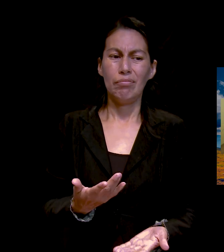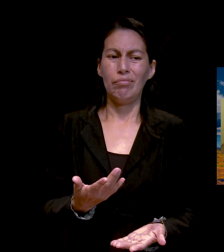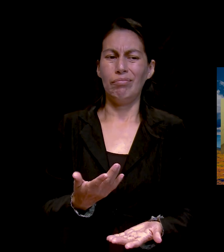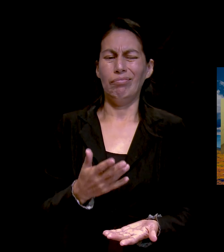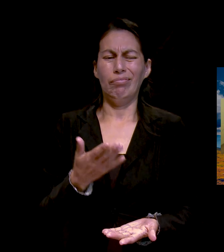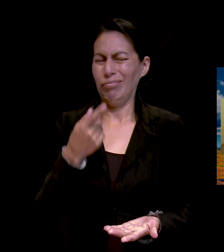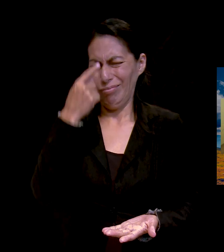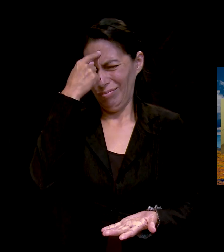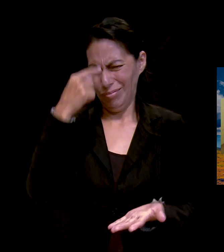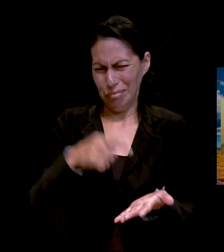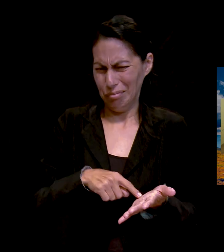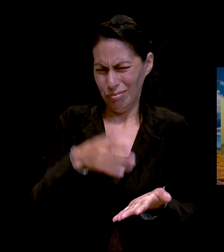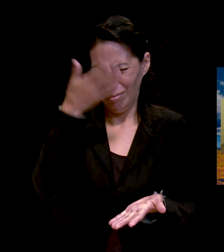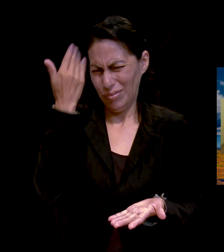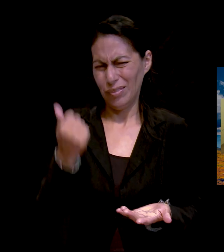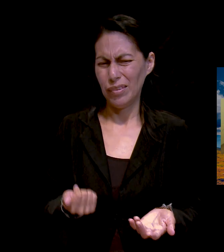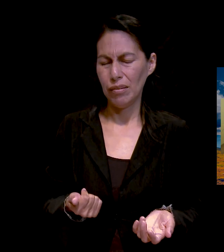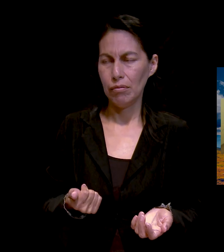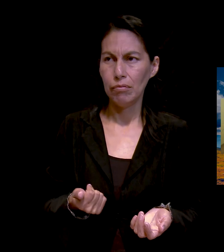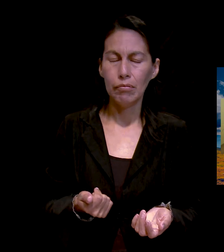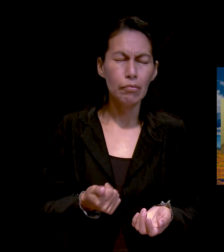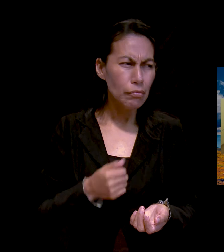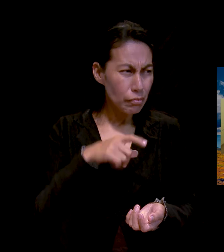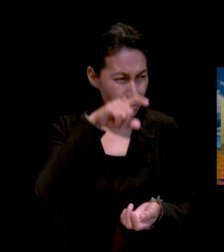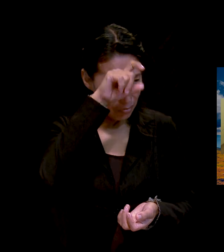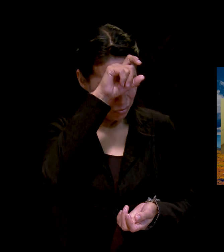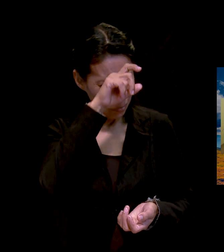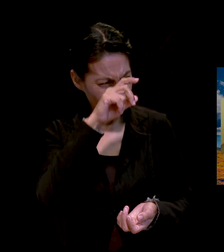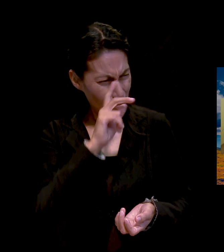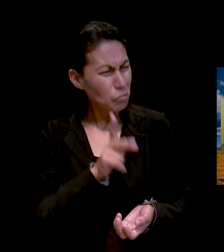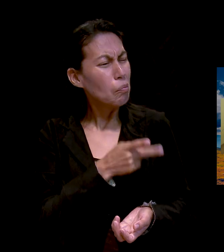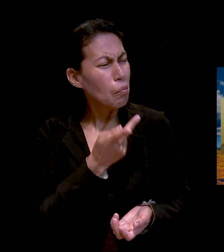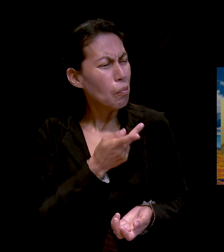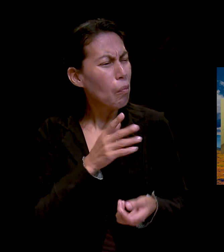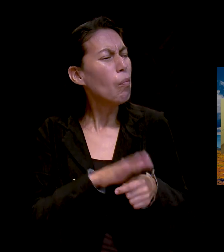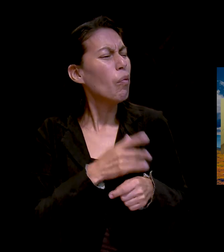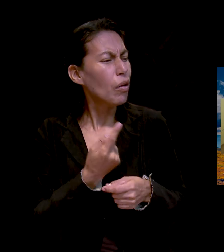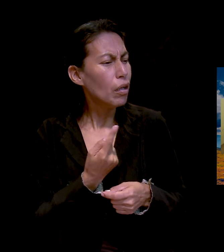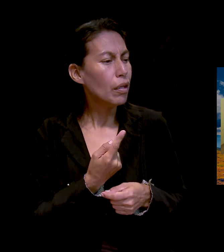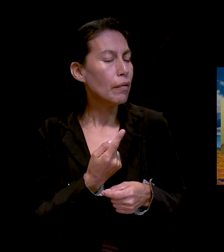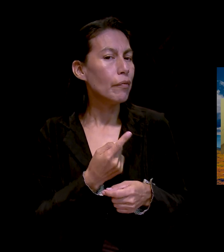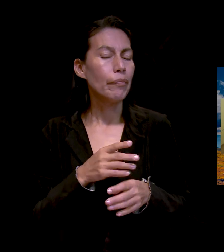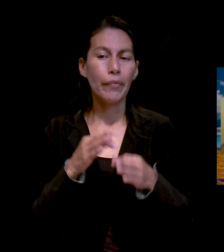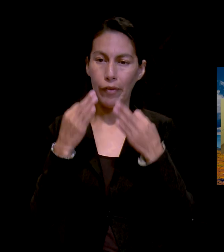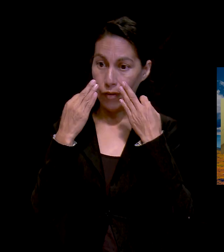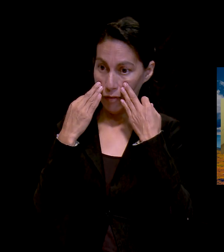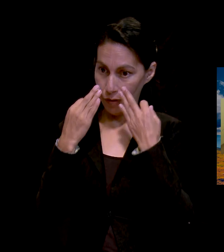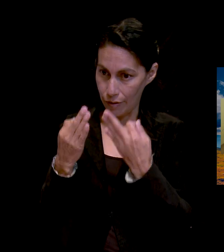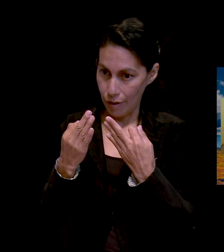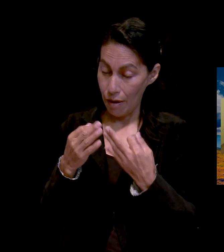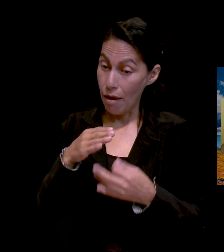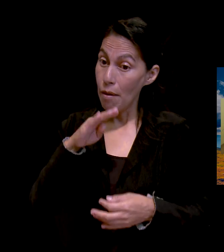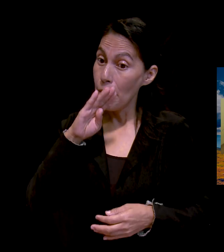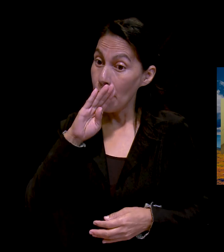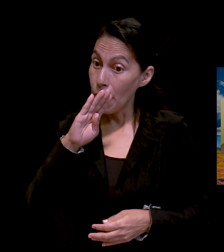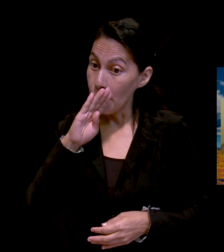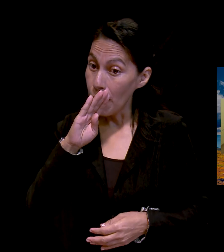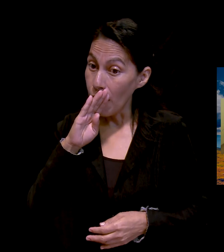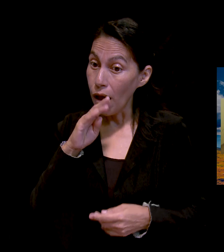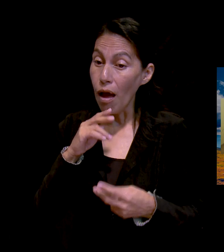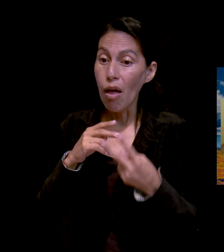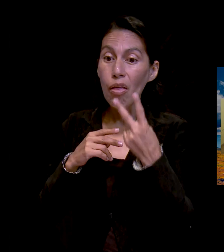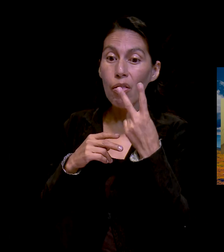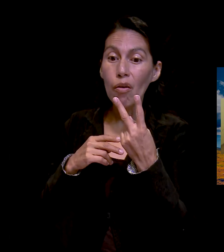sobrenaturales, que a veces yo ya uno, ya no sabe ni qué creer. Y le dije, ¿por qué? Me dijo, mire, su